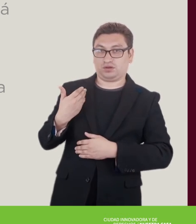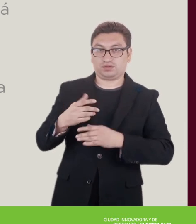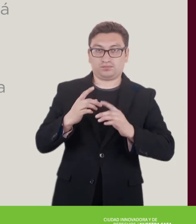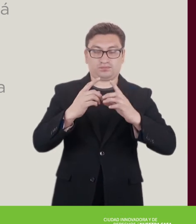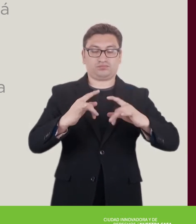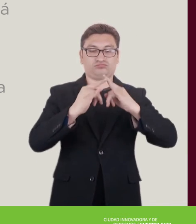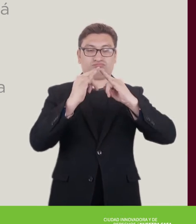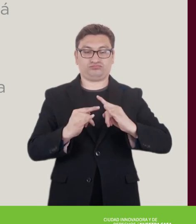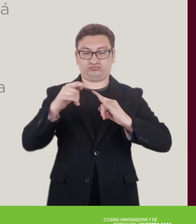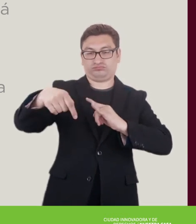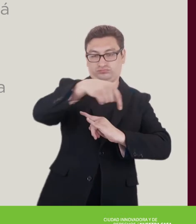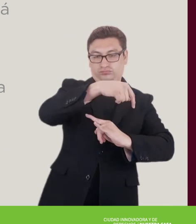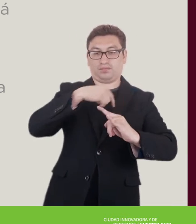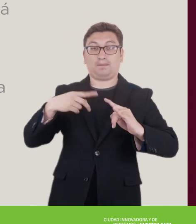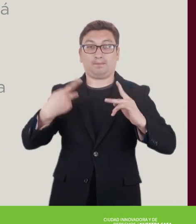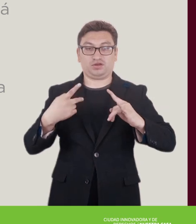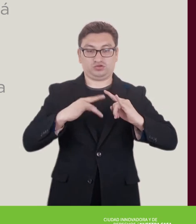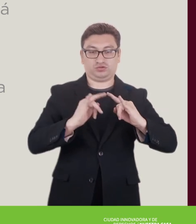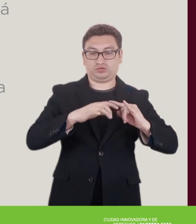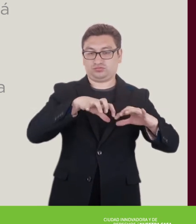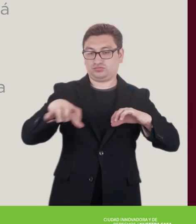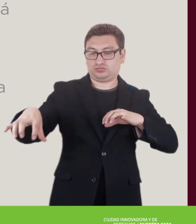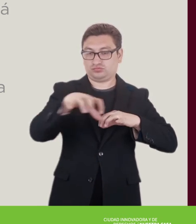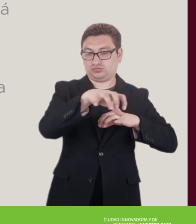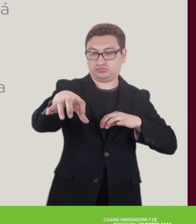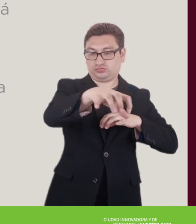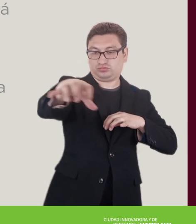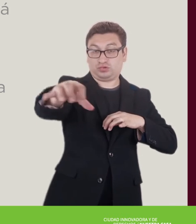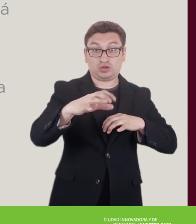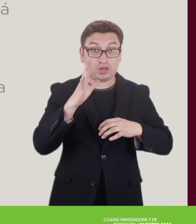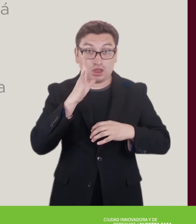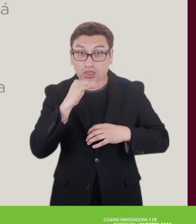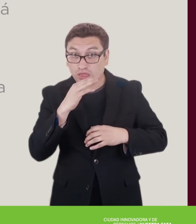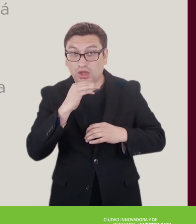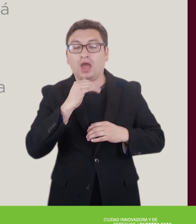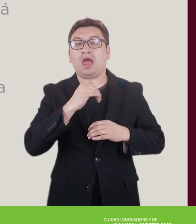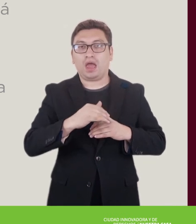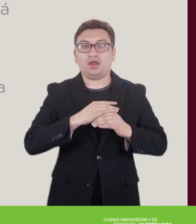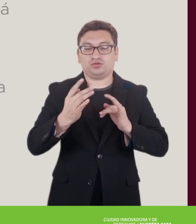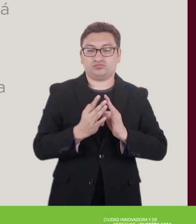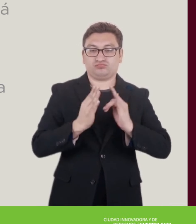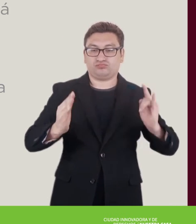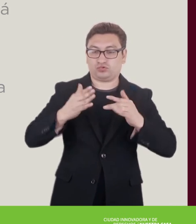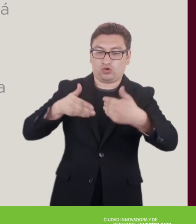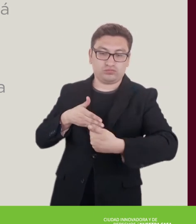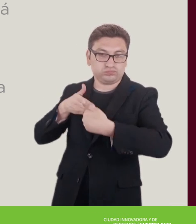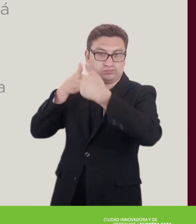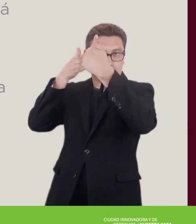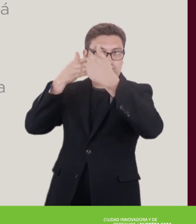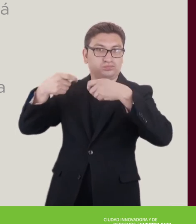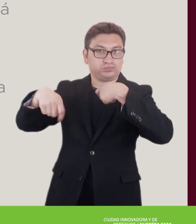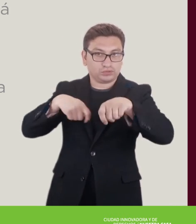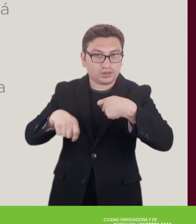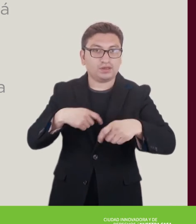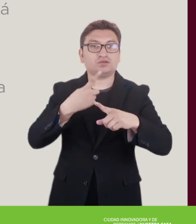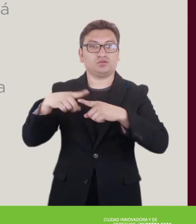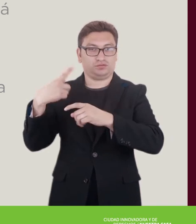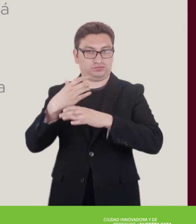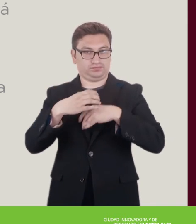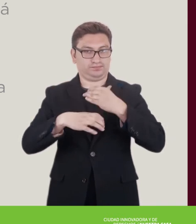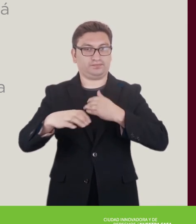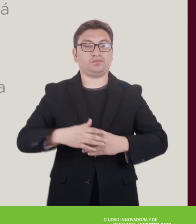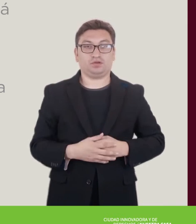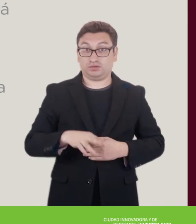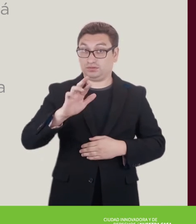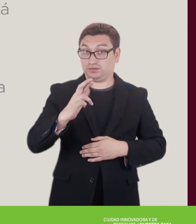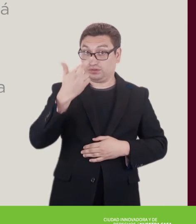derecha, hacia el frente y hacia atrás, privilegiando la instalación en zigzag. En caso de no poder cumplirse, se deberán instalar separaciones físicas,